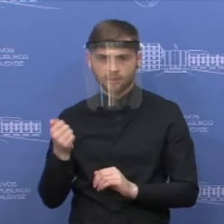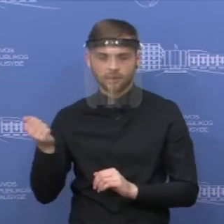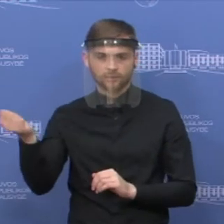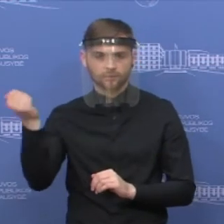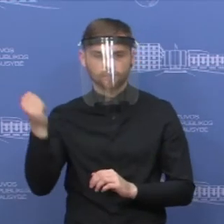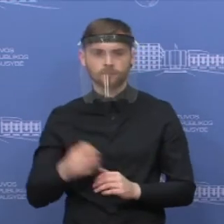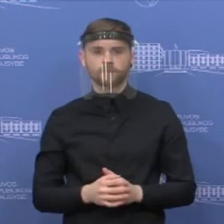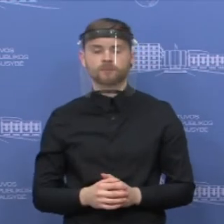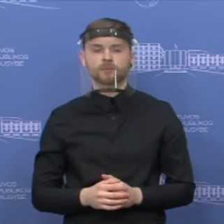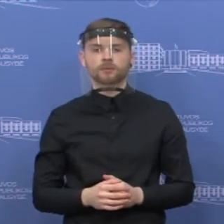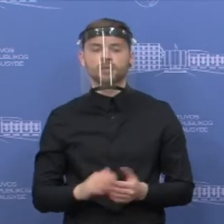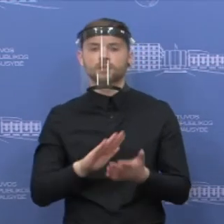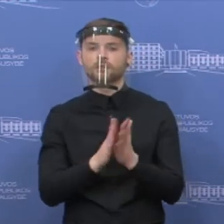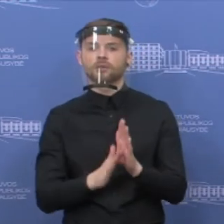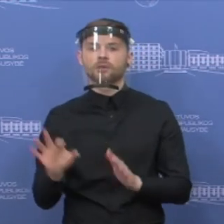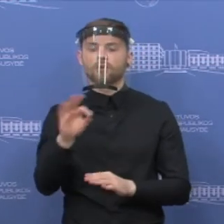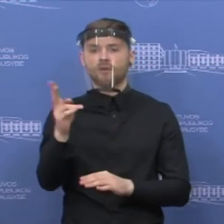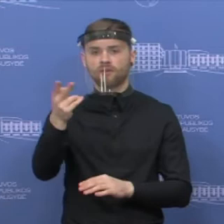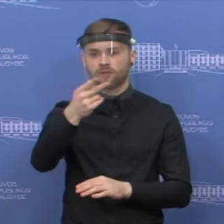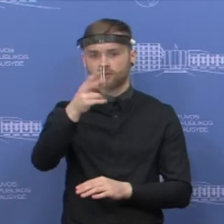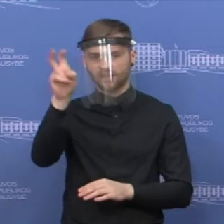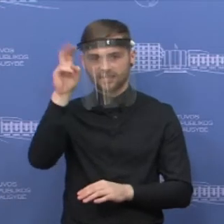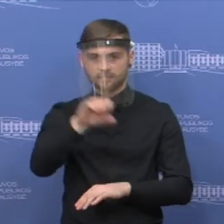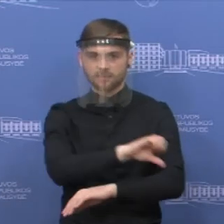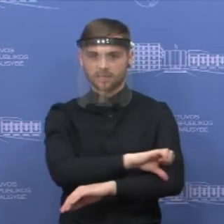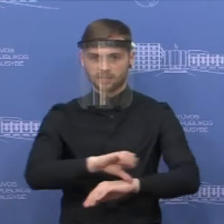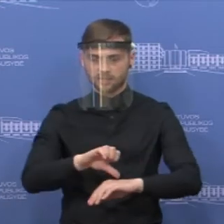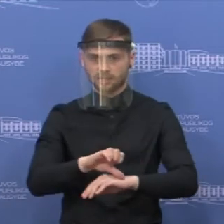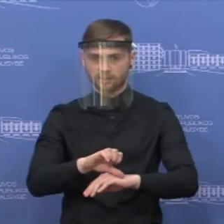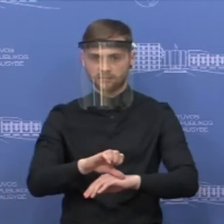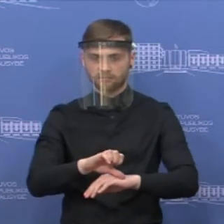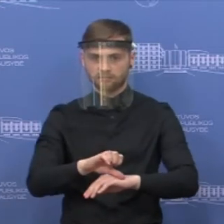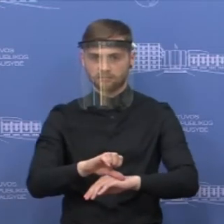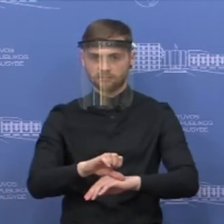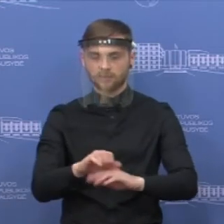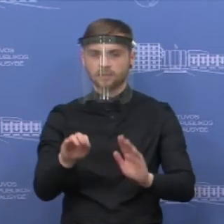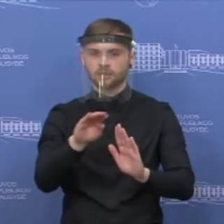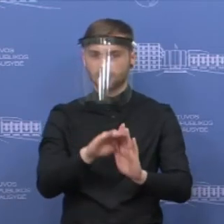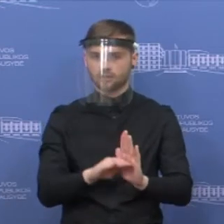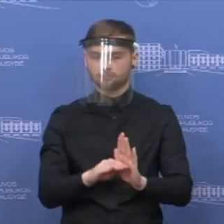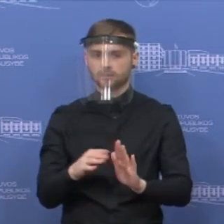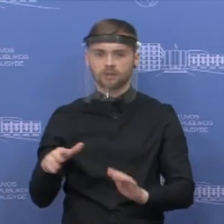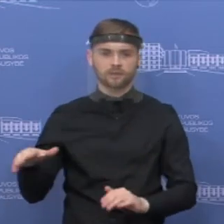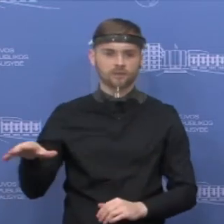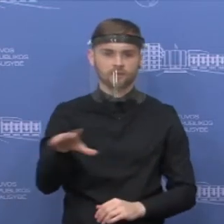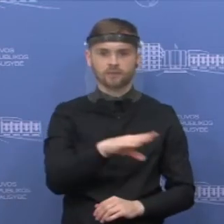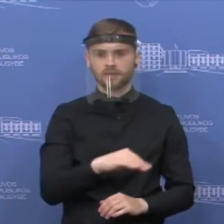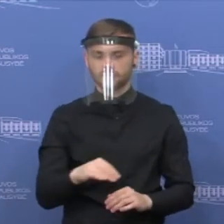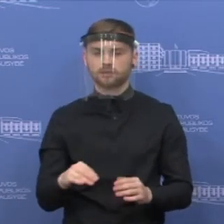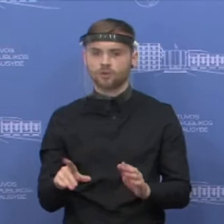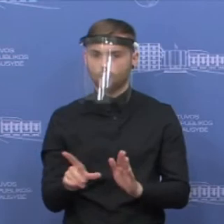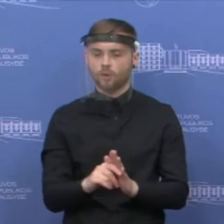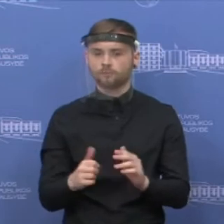Tvarka dėl vykimo per valstybės sieną taikoma prie visų Lietuvos Respublikos